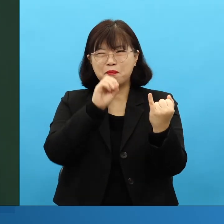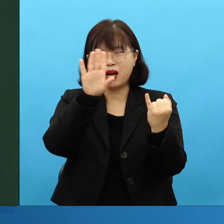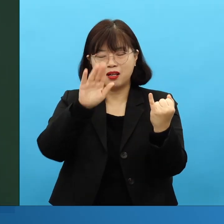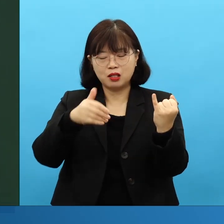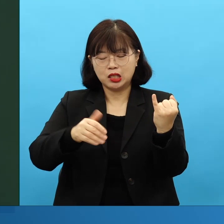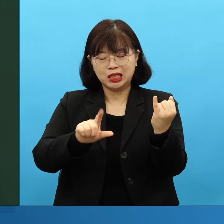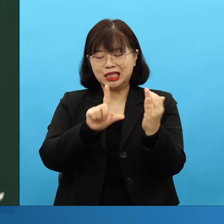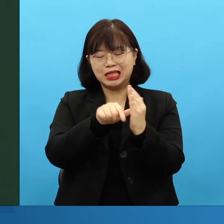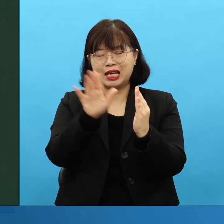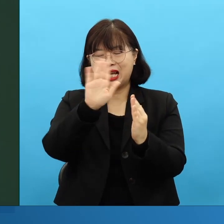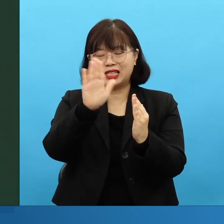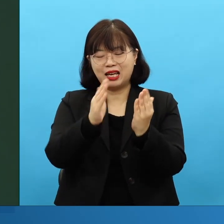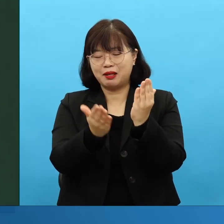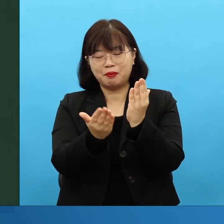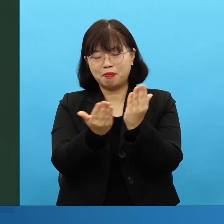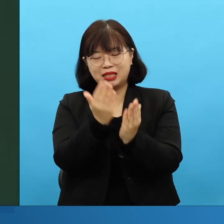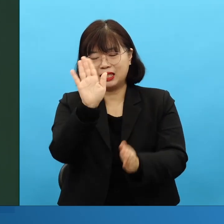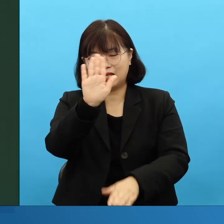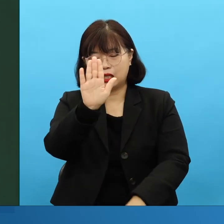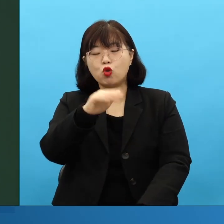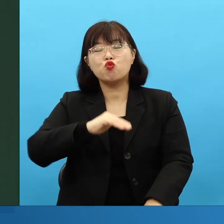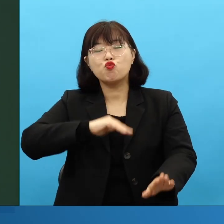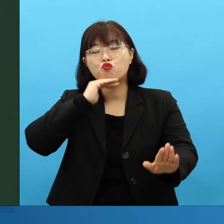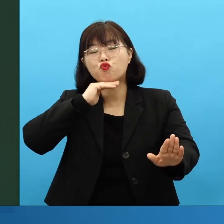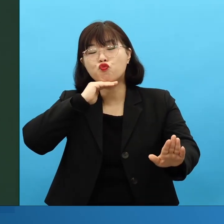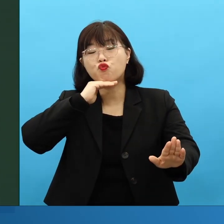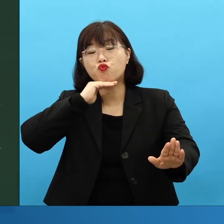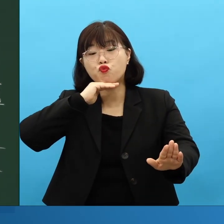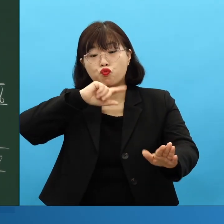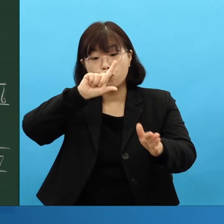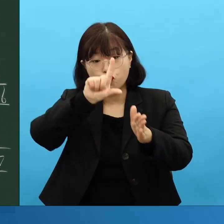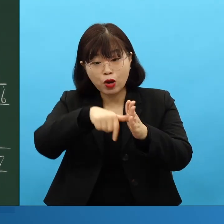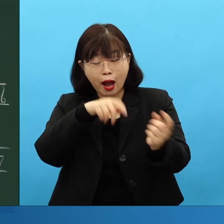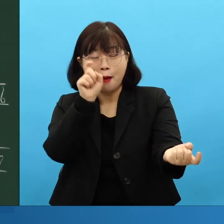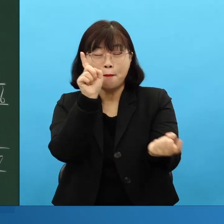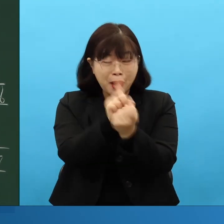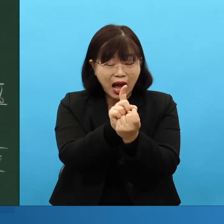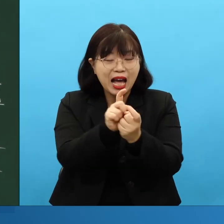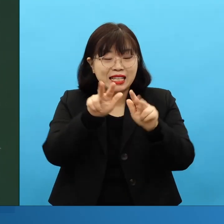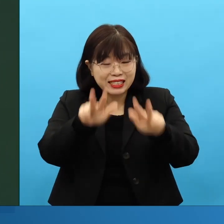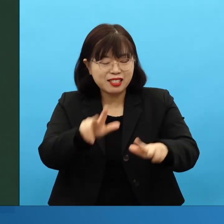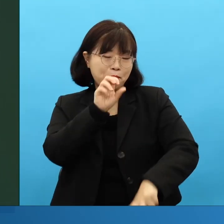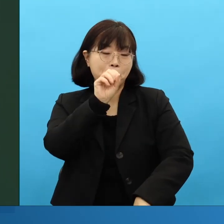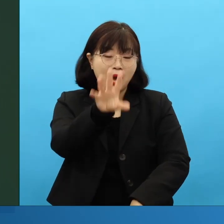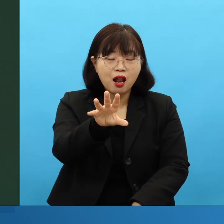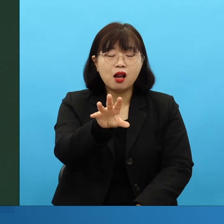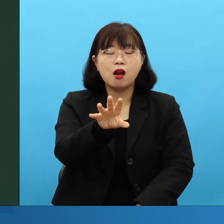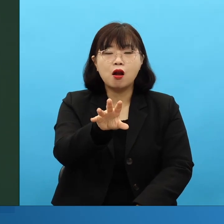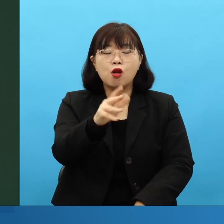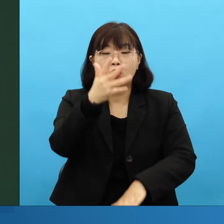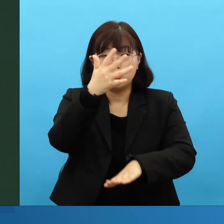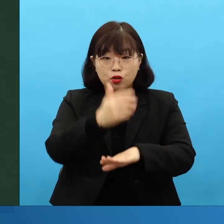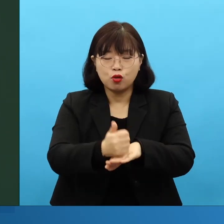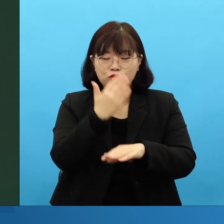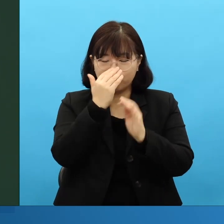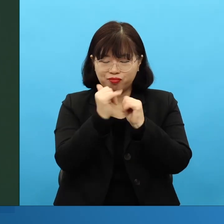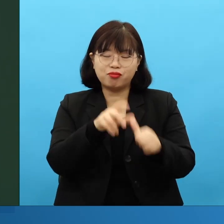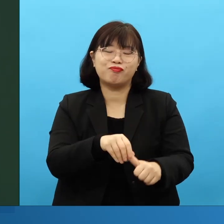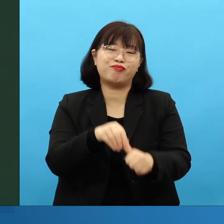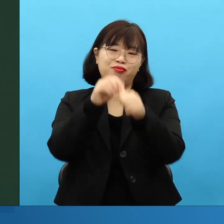오직 하나님의 능력으로요. 그래서 전세계 불임절이라는 걸 알리는 역할을 하는